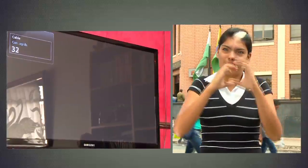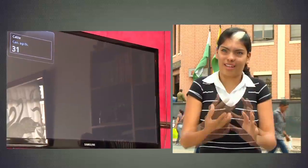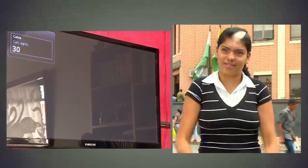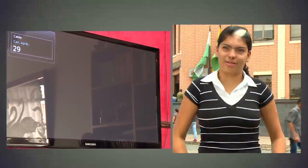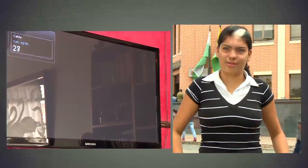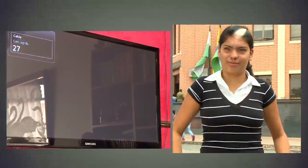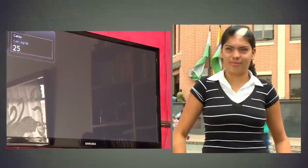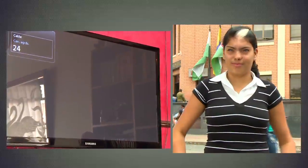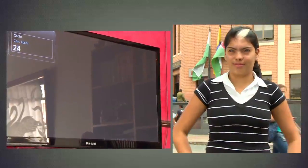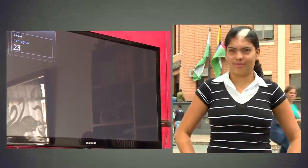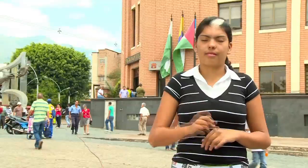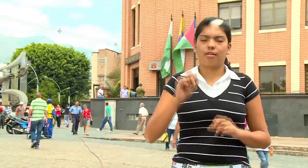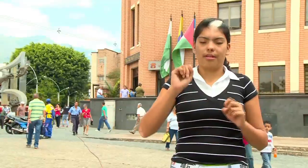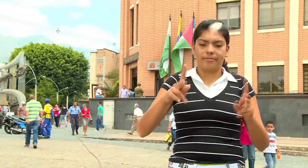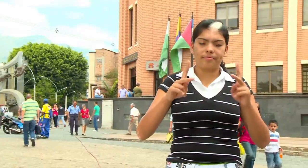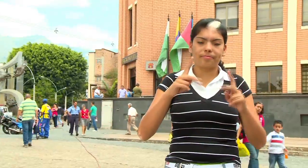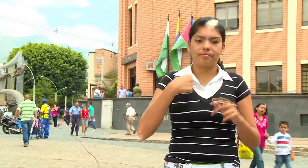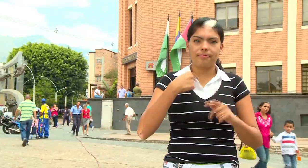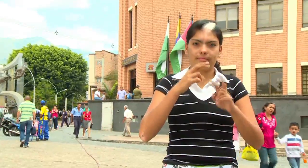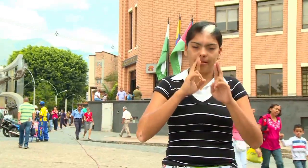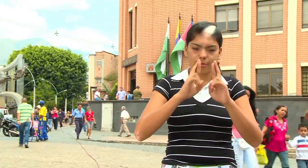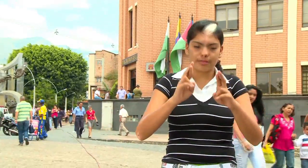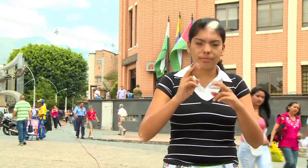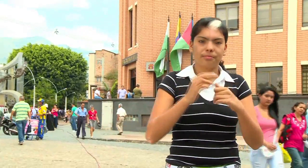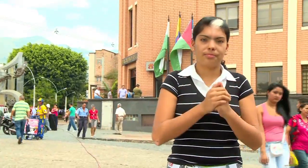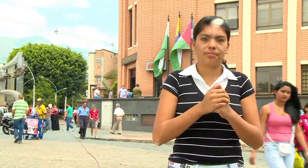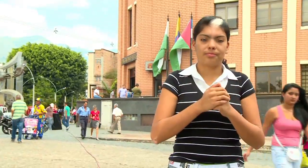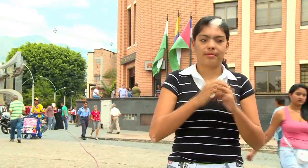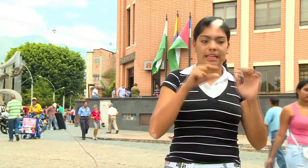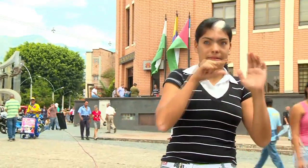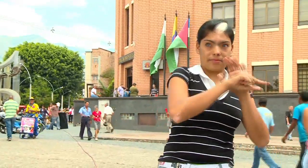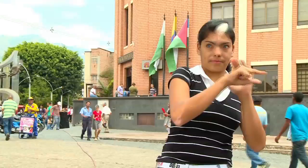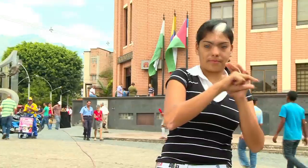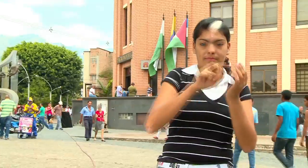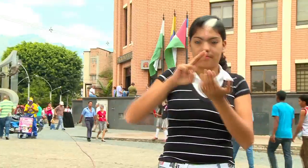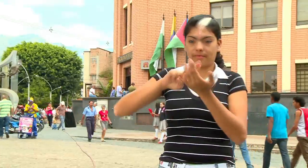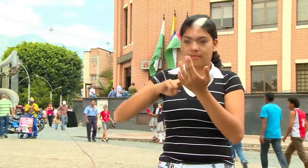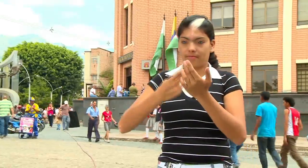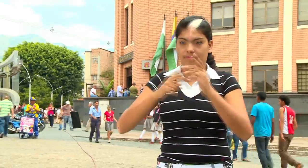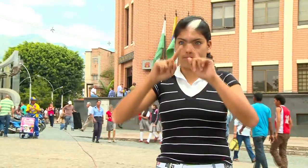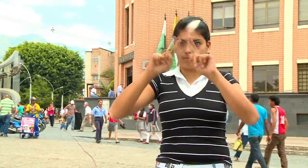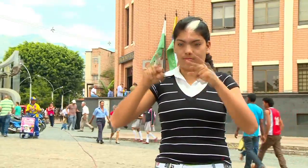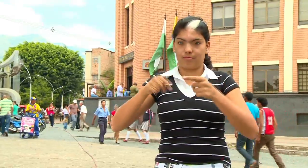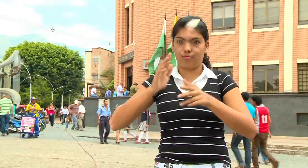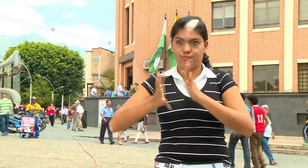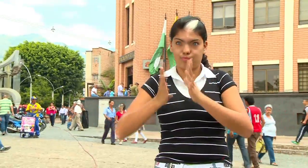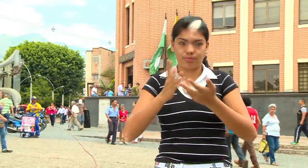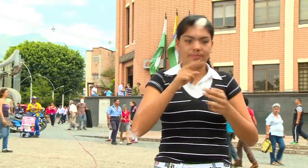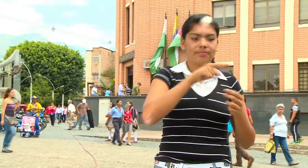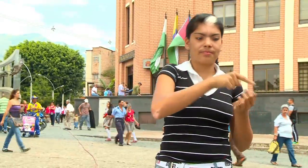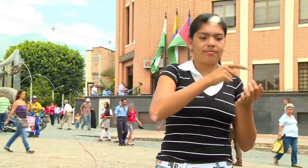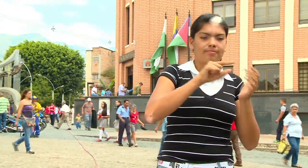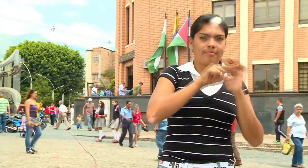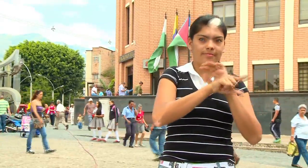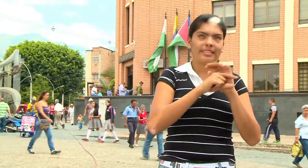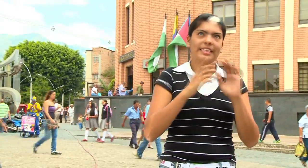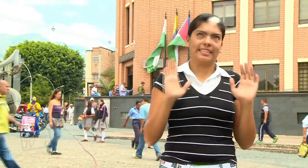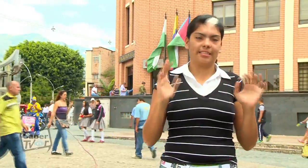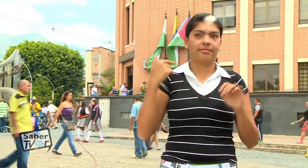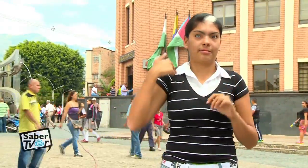opciones. En cuanto al clubscapsium y el servicio de interpretación, en la reflexión que yo hago